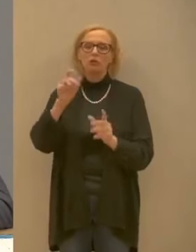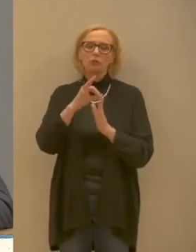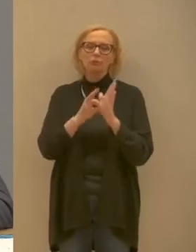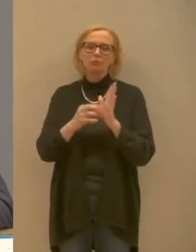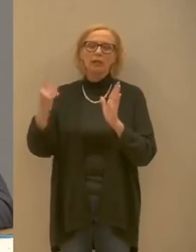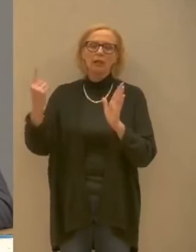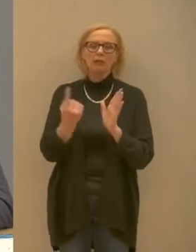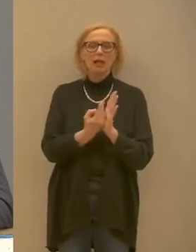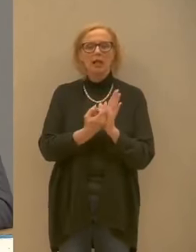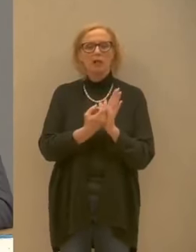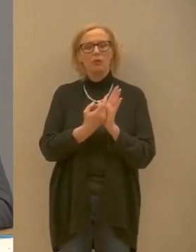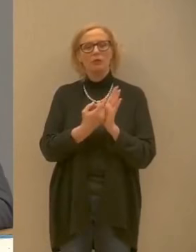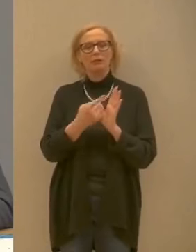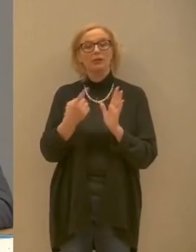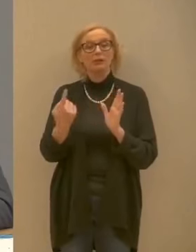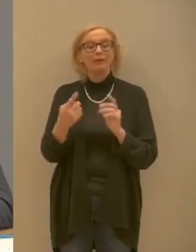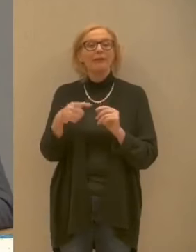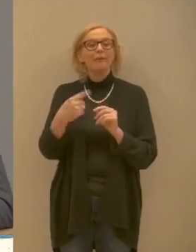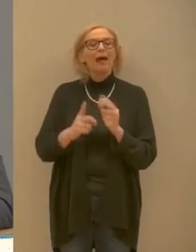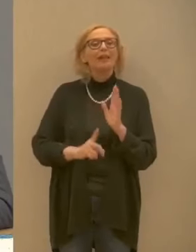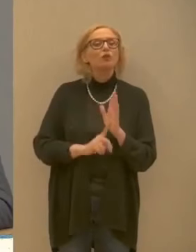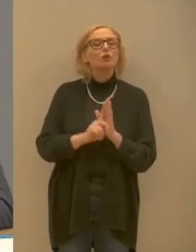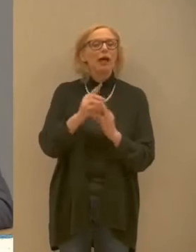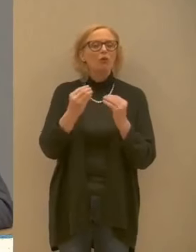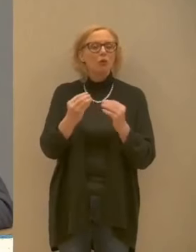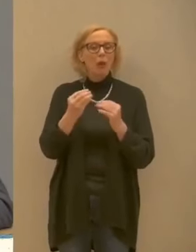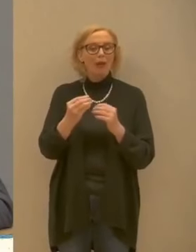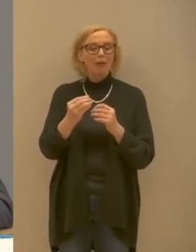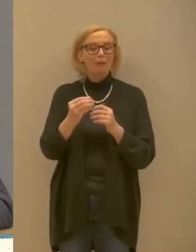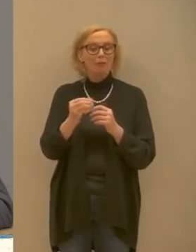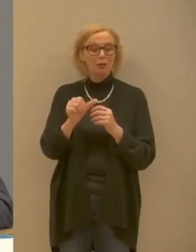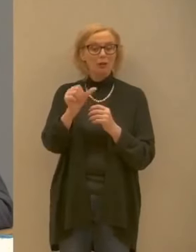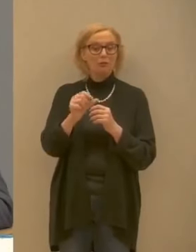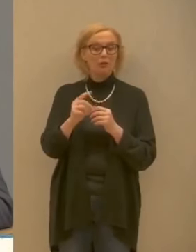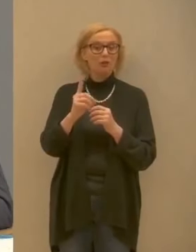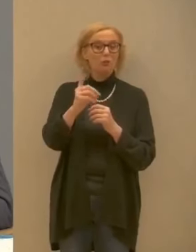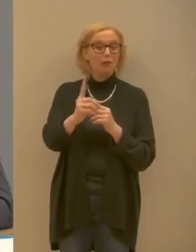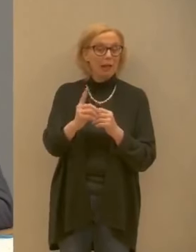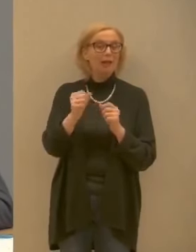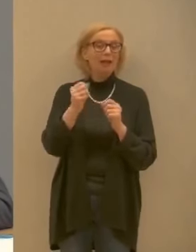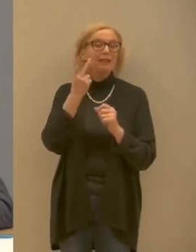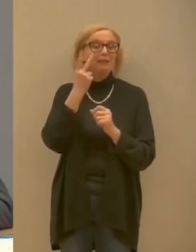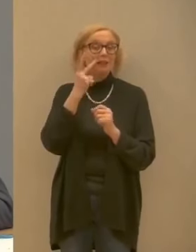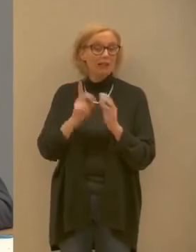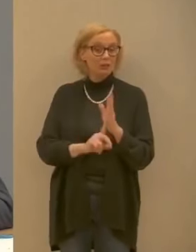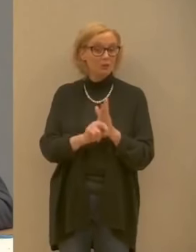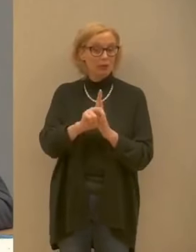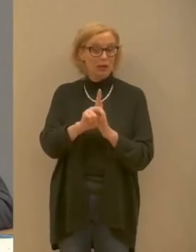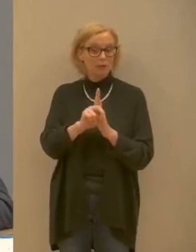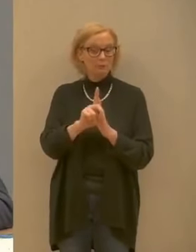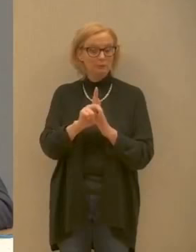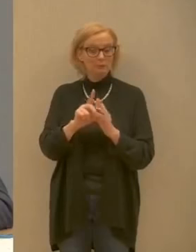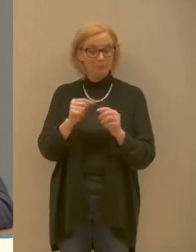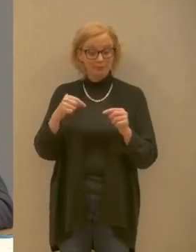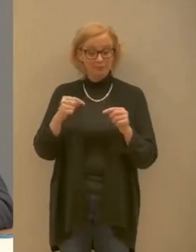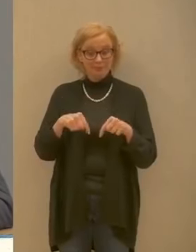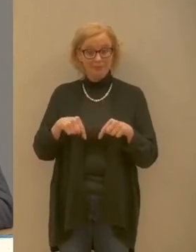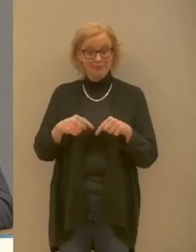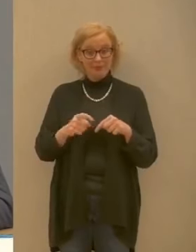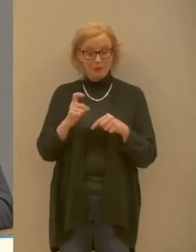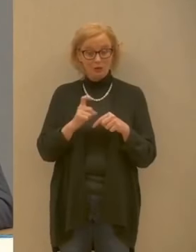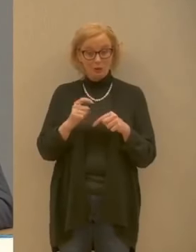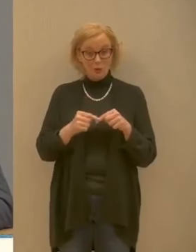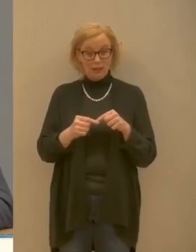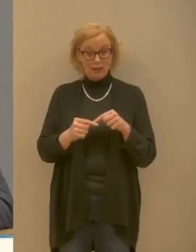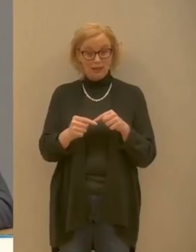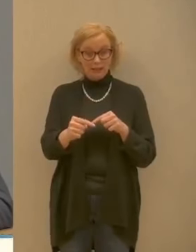risultati nel fine settimana, dal fine settimana in poi. In questi giorni la crescita che ci aspettavamo